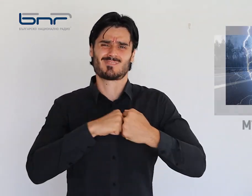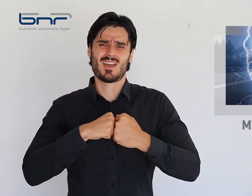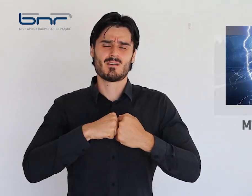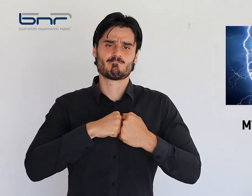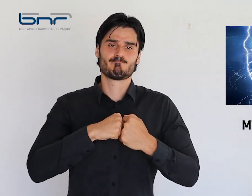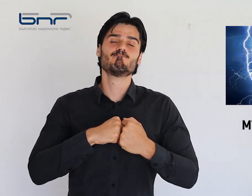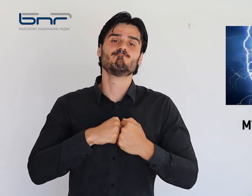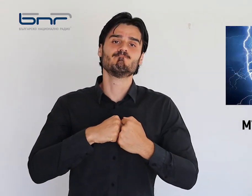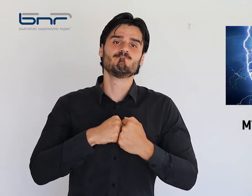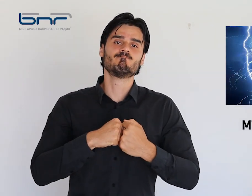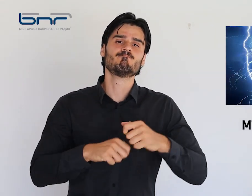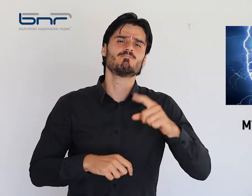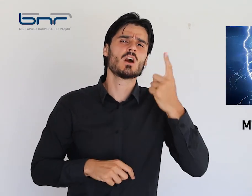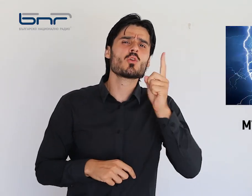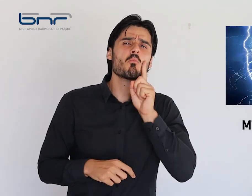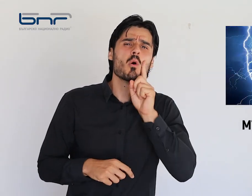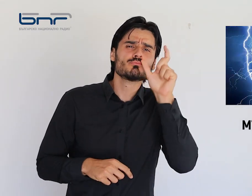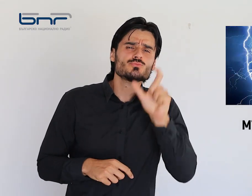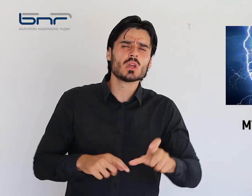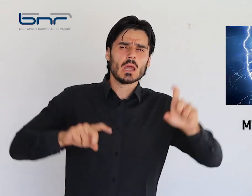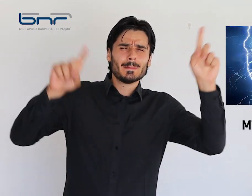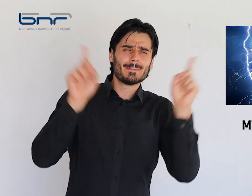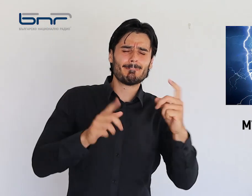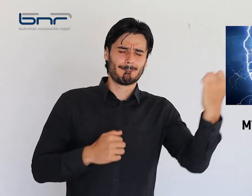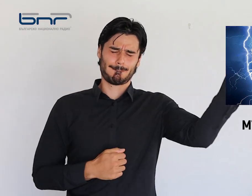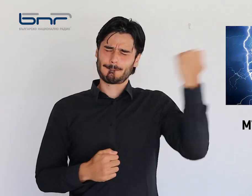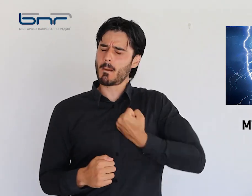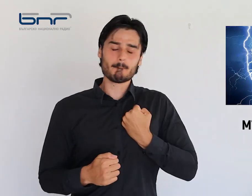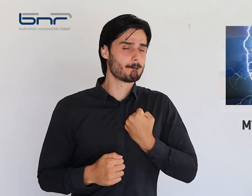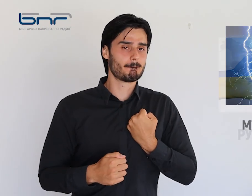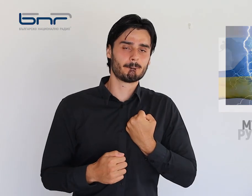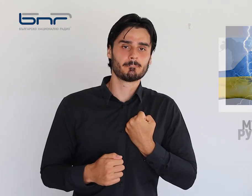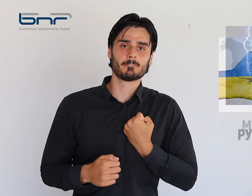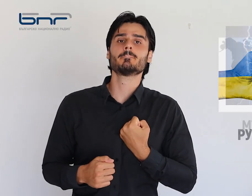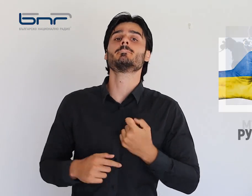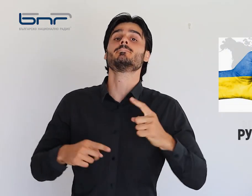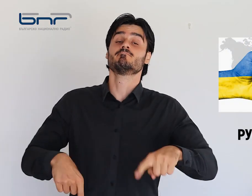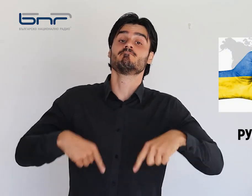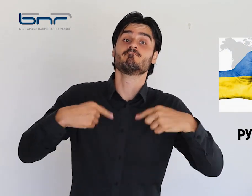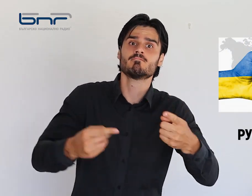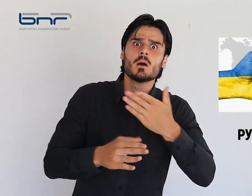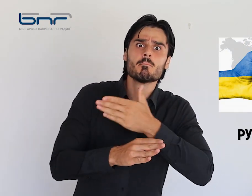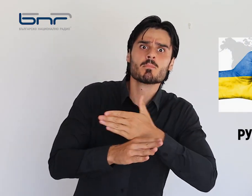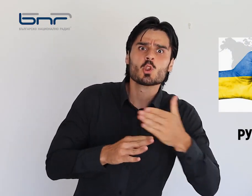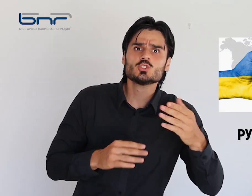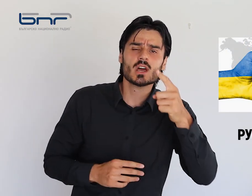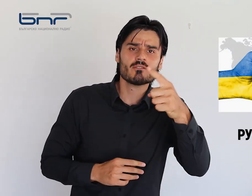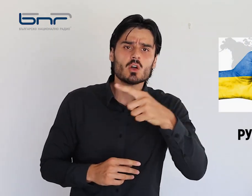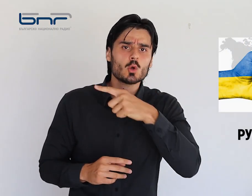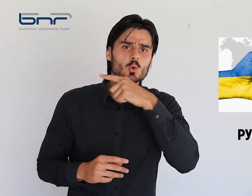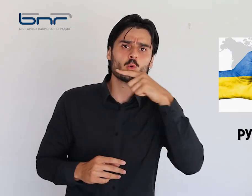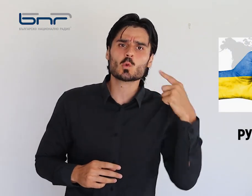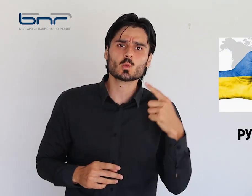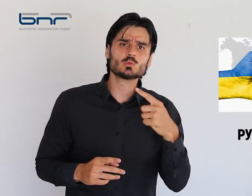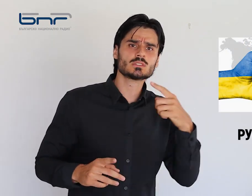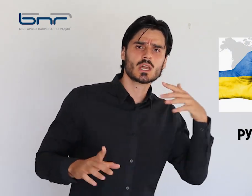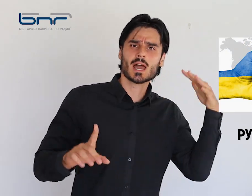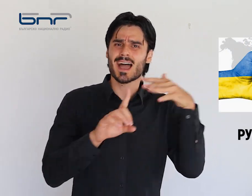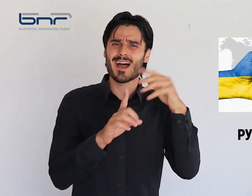Детето, което беше ударено от мълния в Бургас, остава в тежко състояние. И още в бюлетина продължават руските удари по украинския черноморски